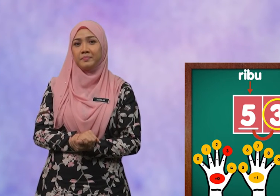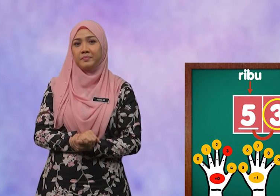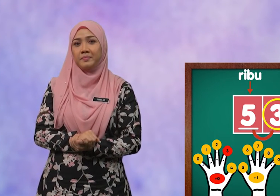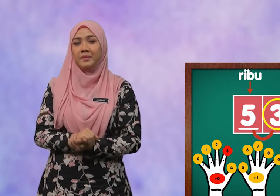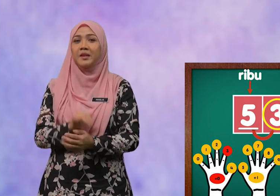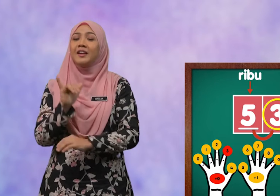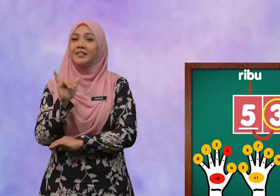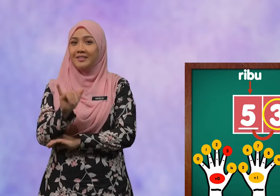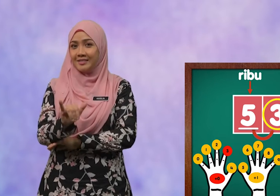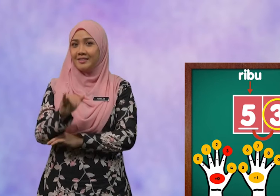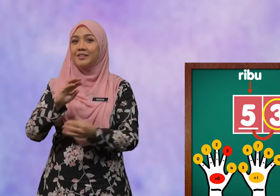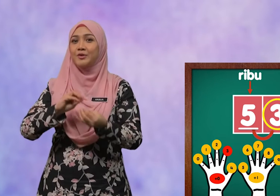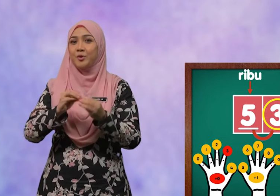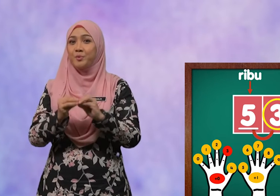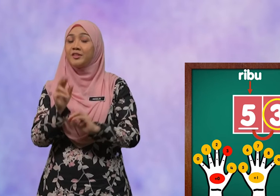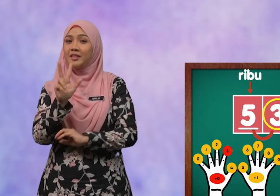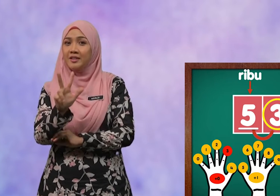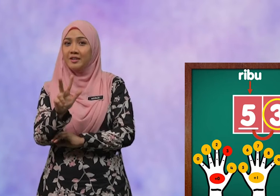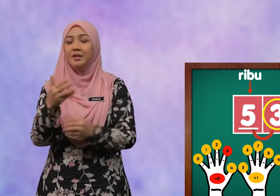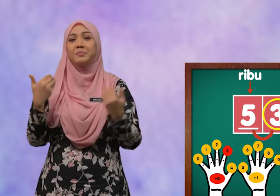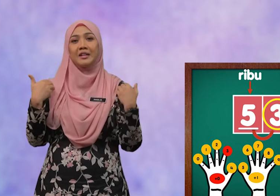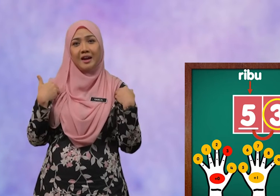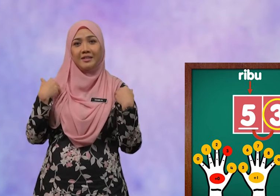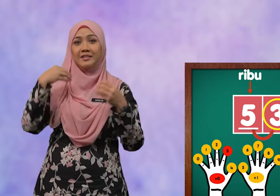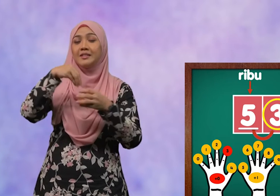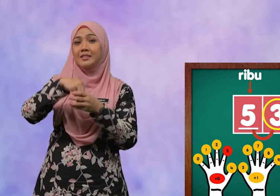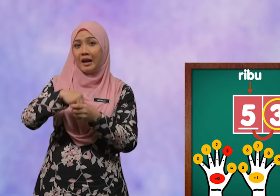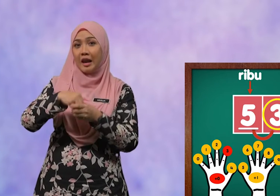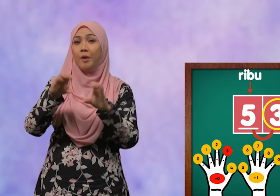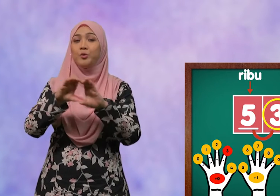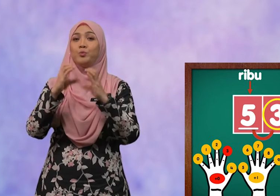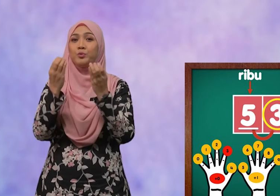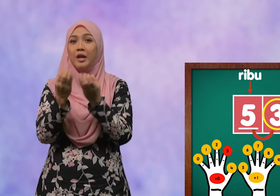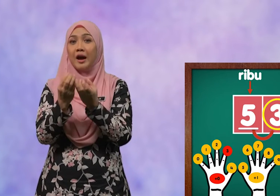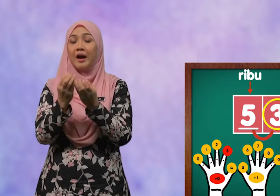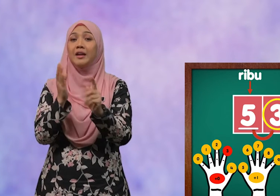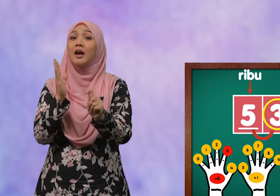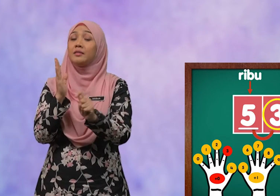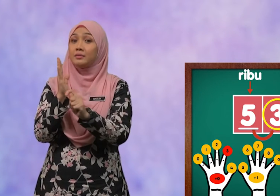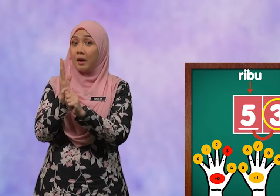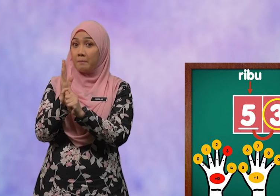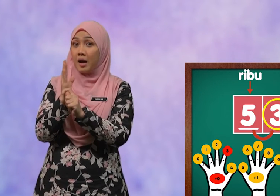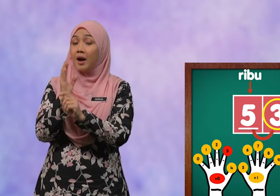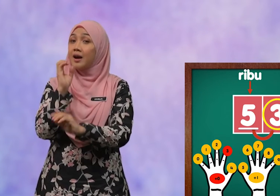Ya, nombor tiga berada dalam kumpulan tambah